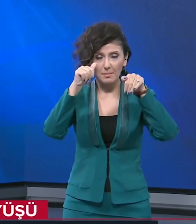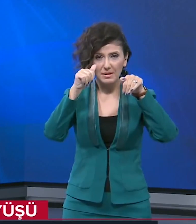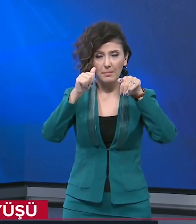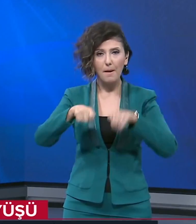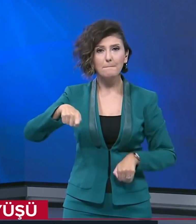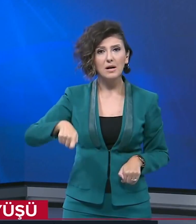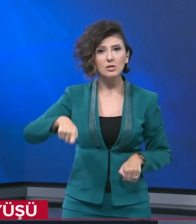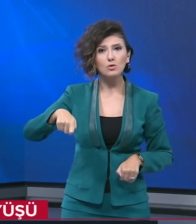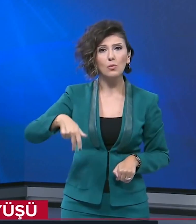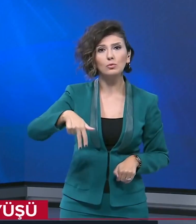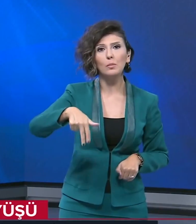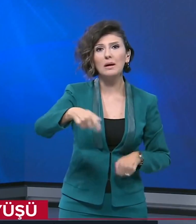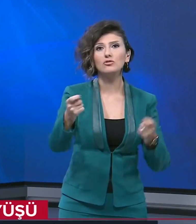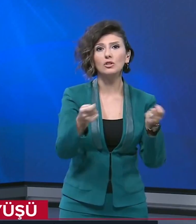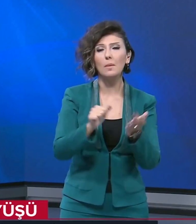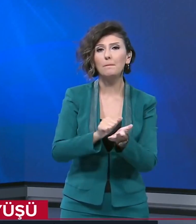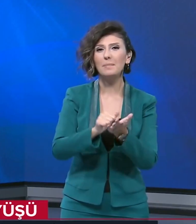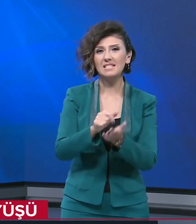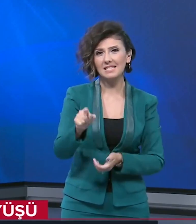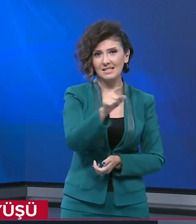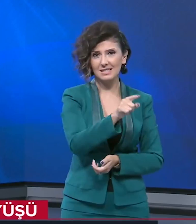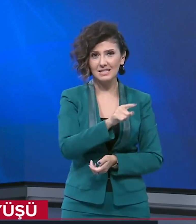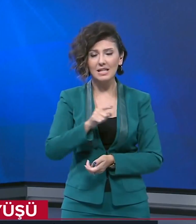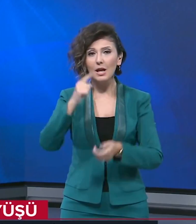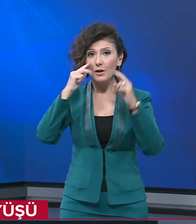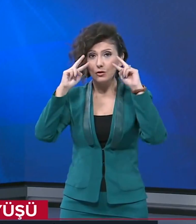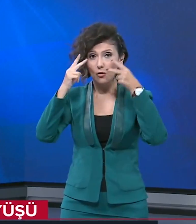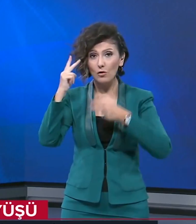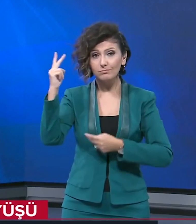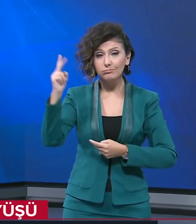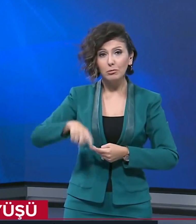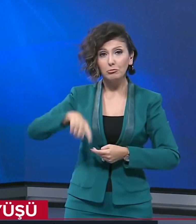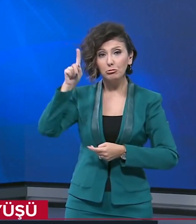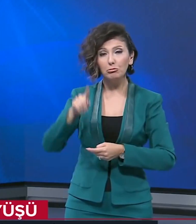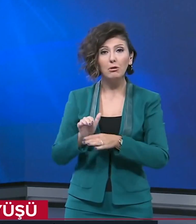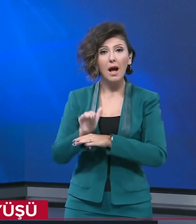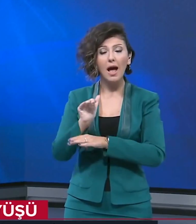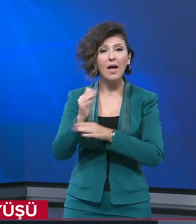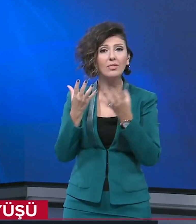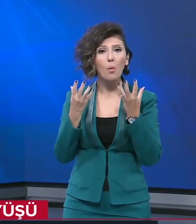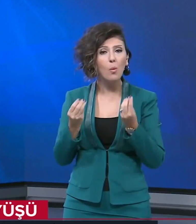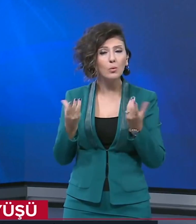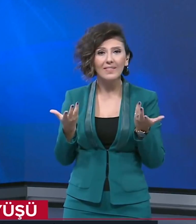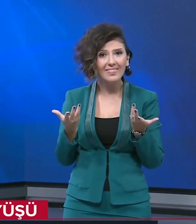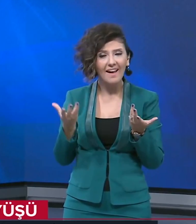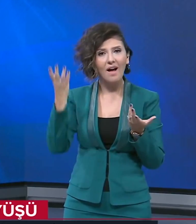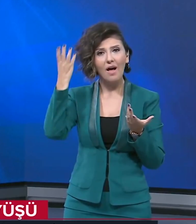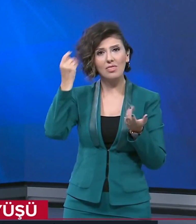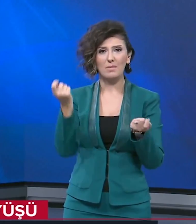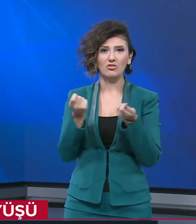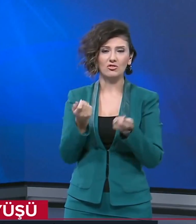bastonlarla yürümeye çalışan basın mensupları, görme engellilerin günlük hayatta yaşadıklarını anlamaya çalıştı.